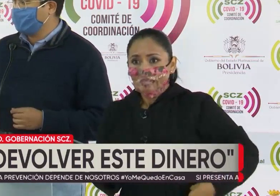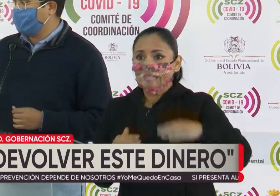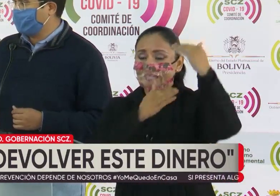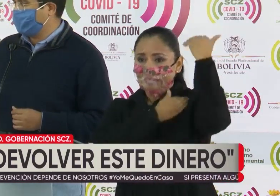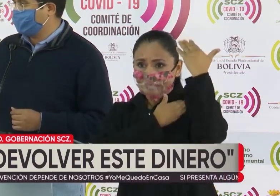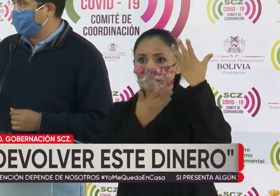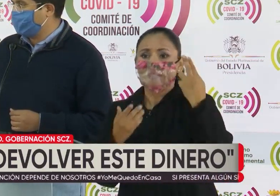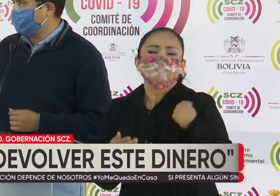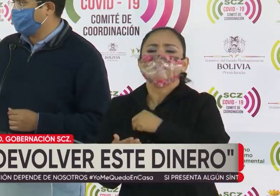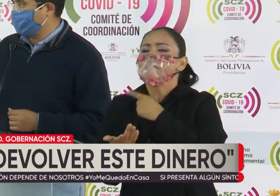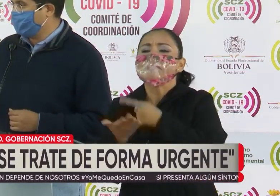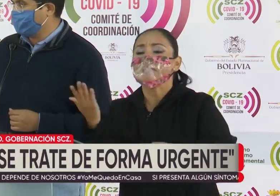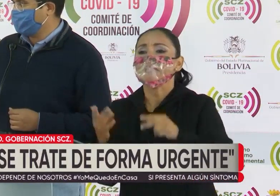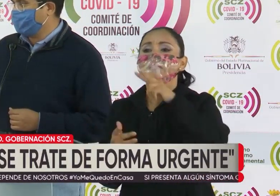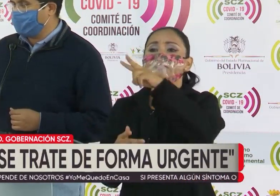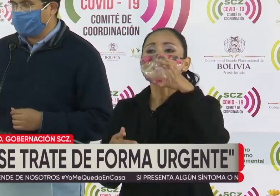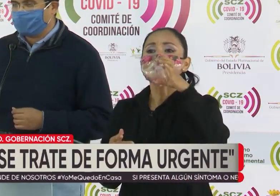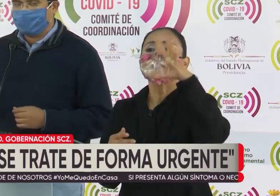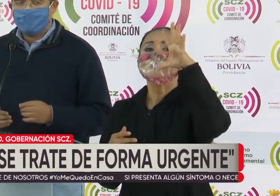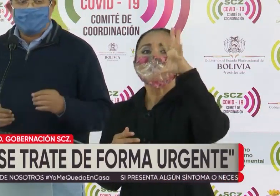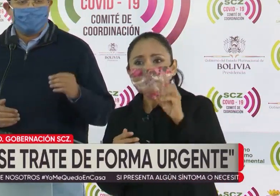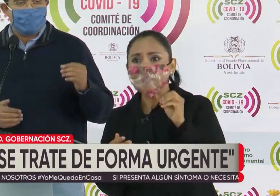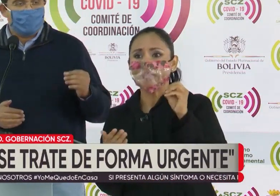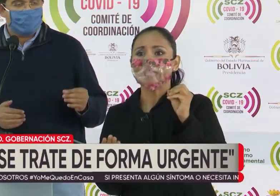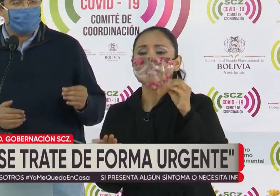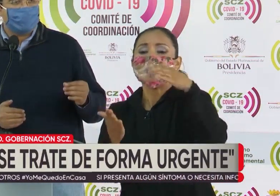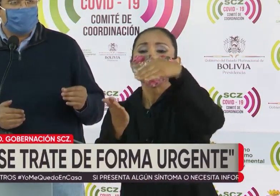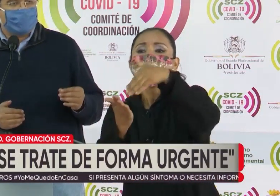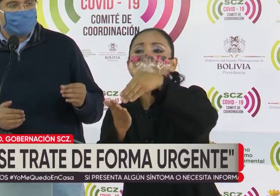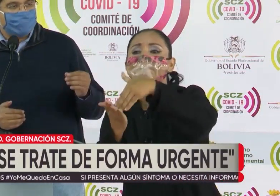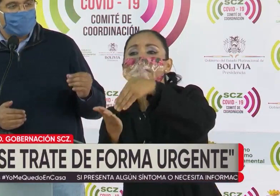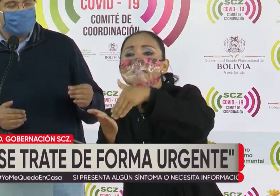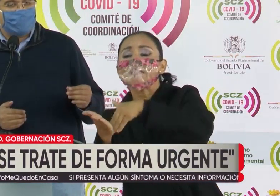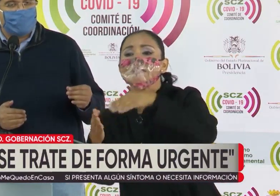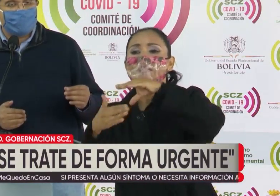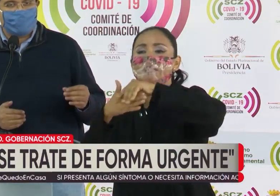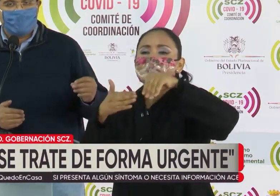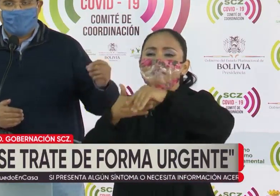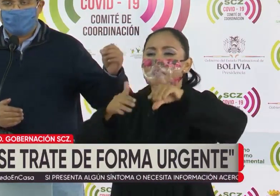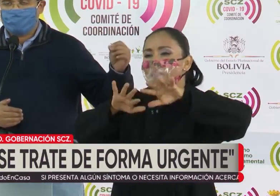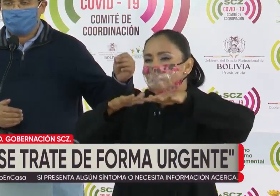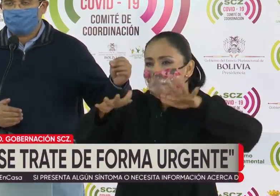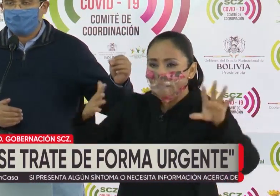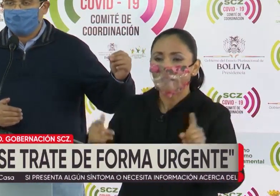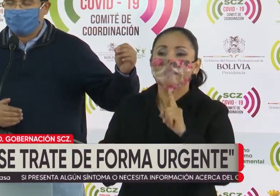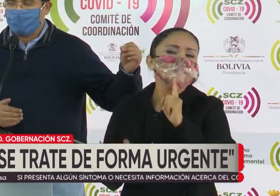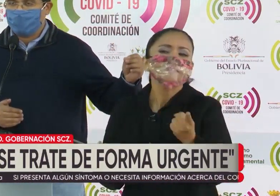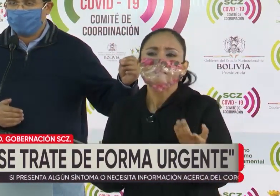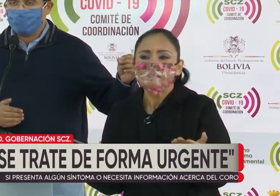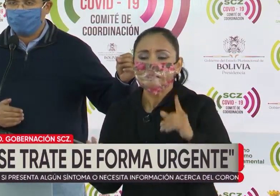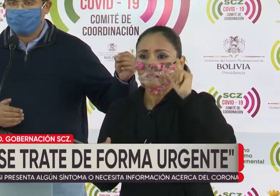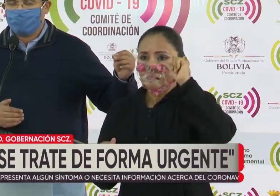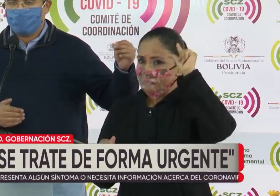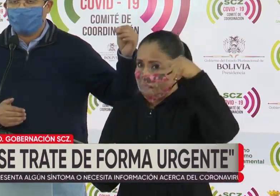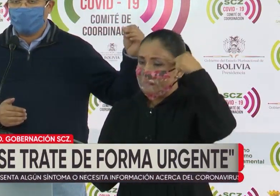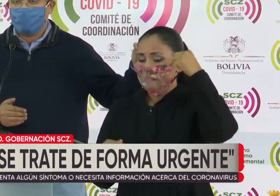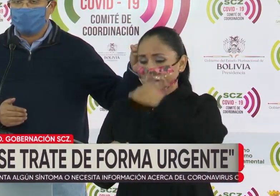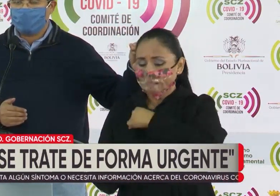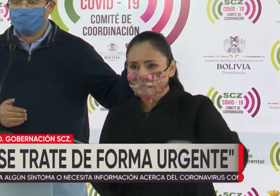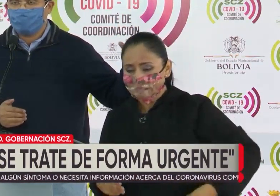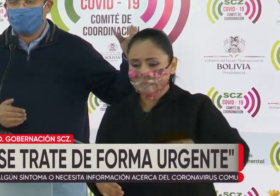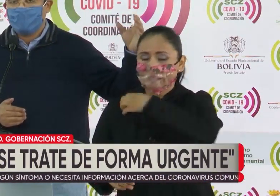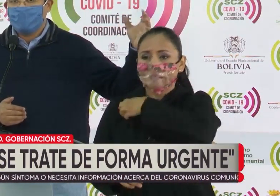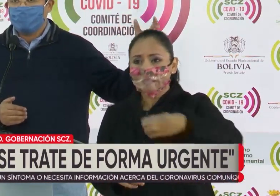Cruz estamos hablando de 250 millones de dólares mínimamente que son de gobiernos municipales,